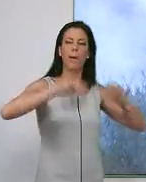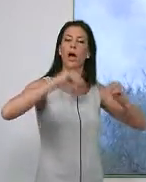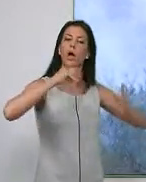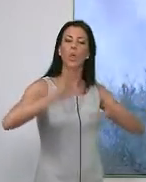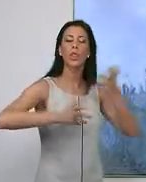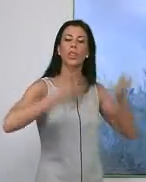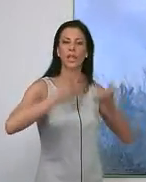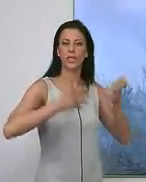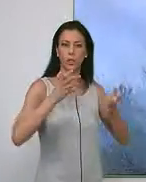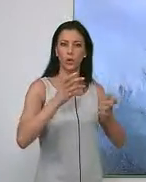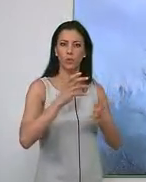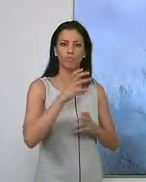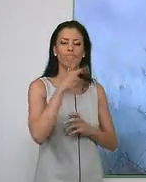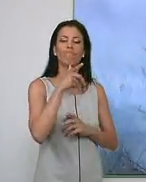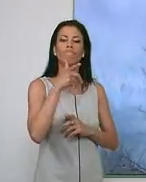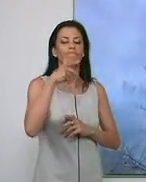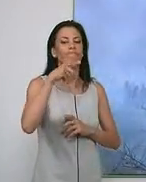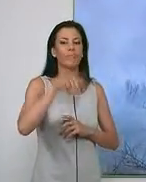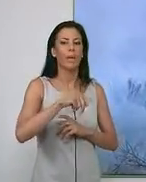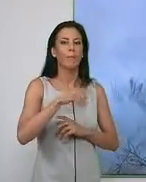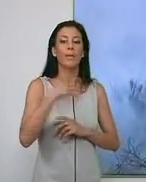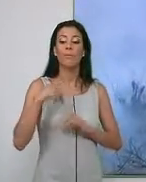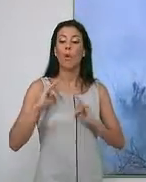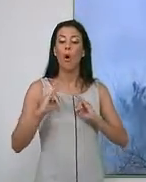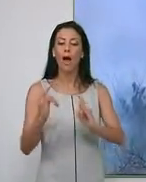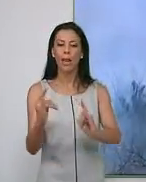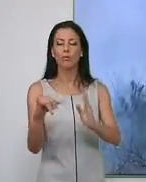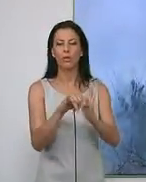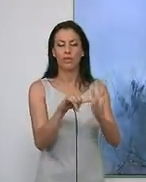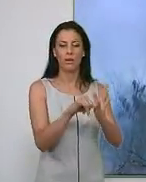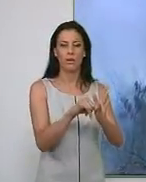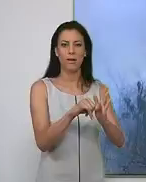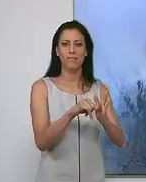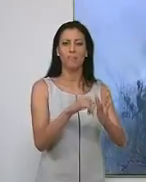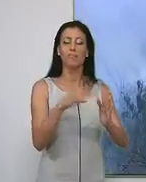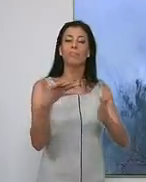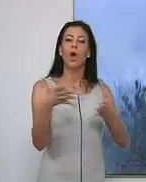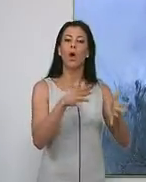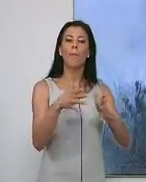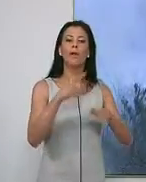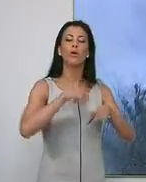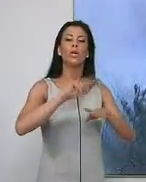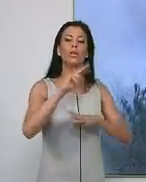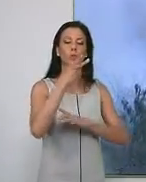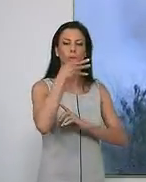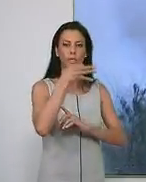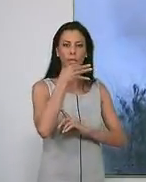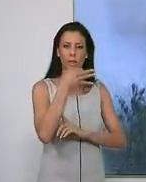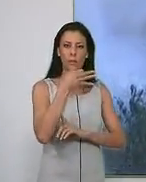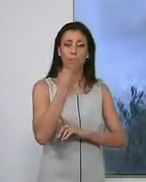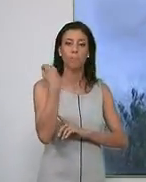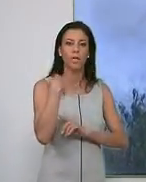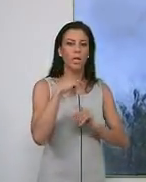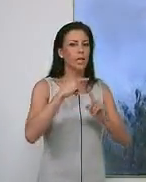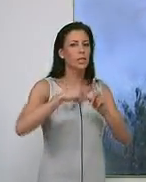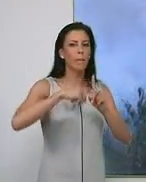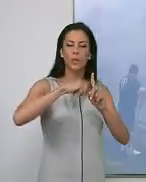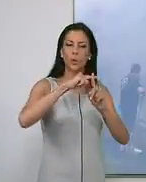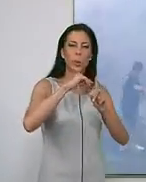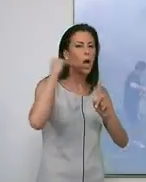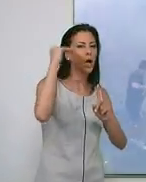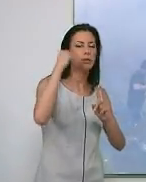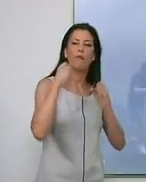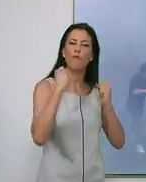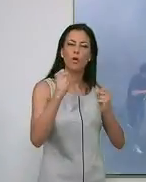llama de un incendio declarado junto a la Rambla de los Álamos... ...en torno a las 2 de la tarde. La alta temperatura y el